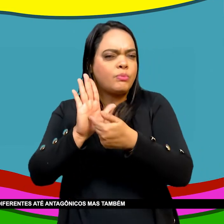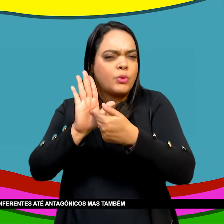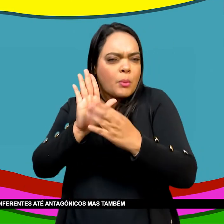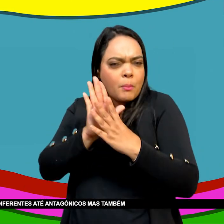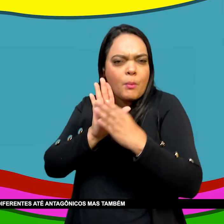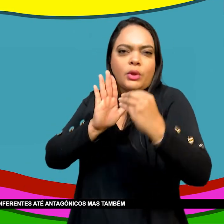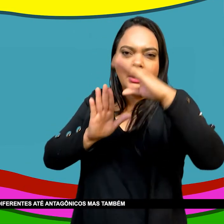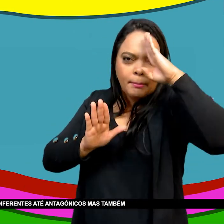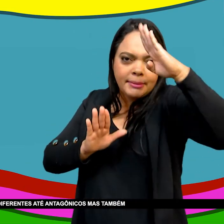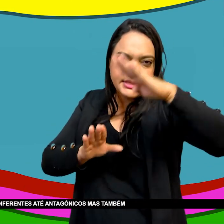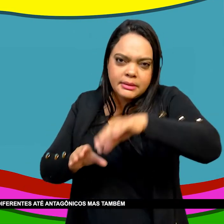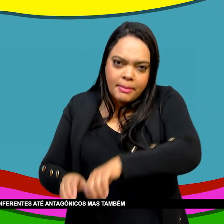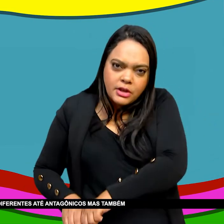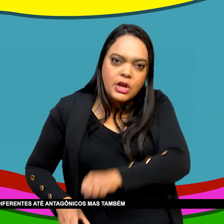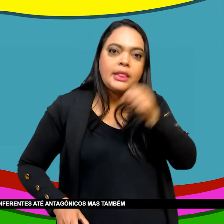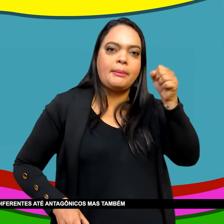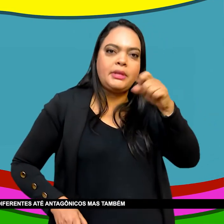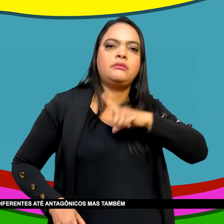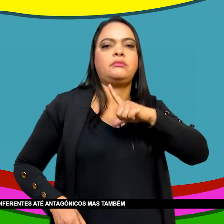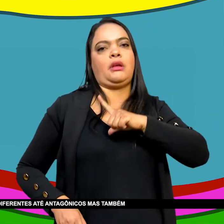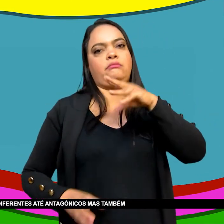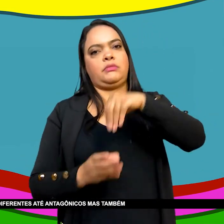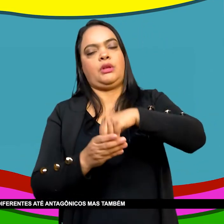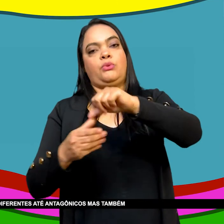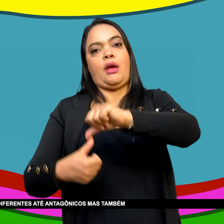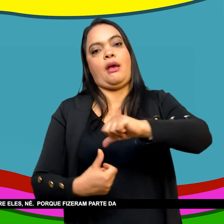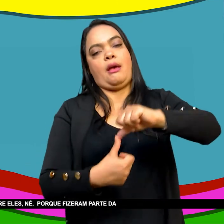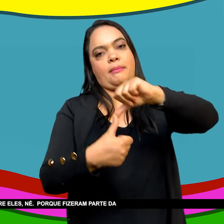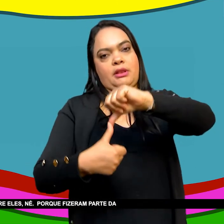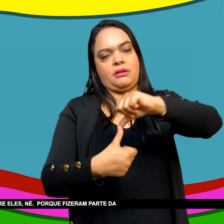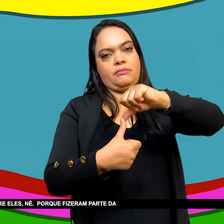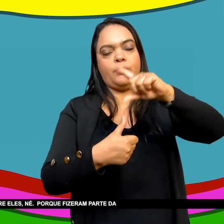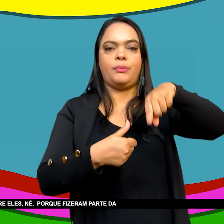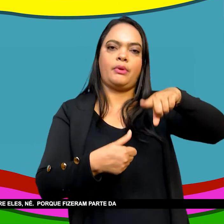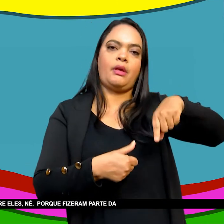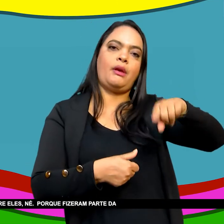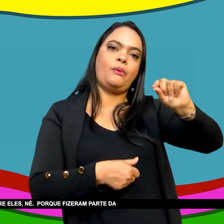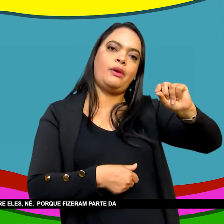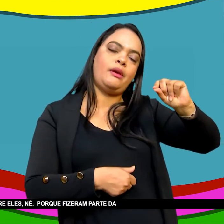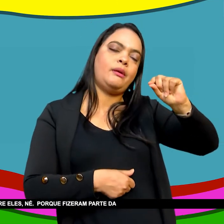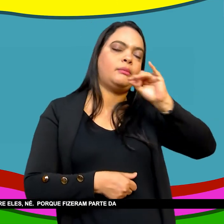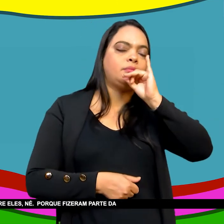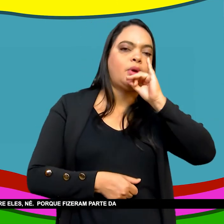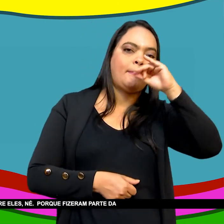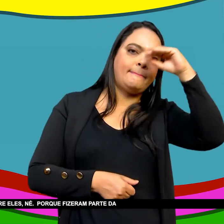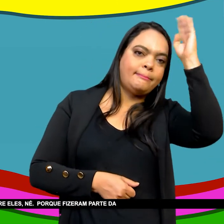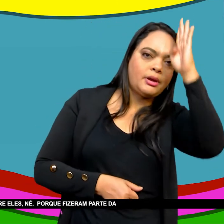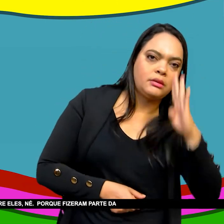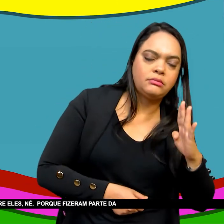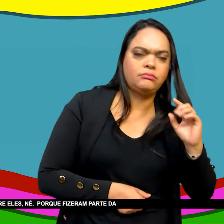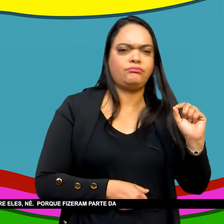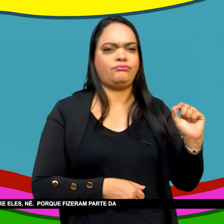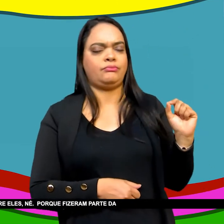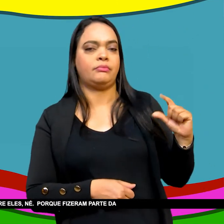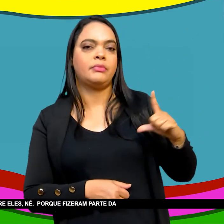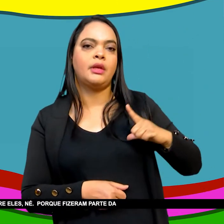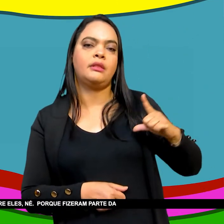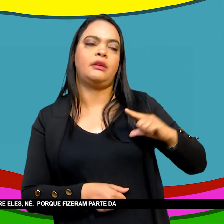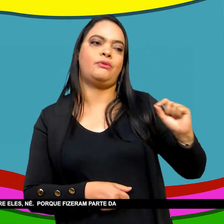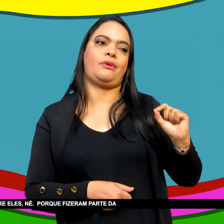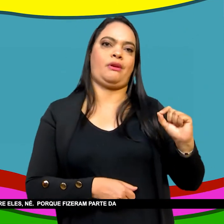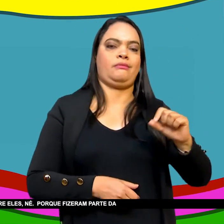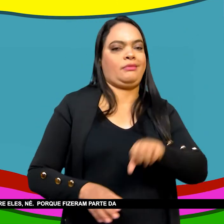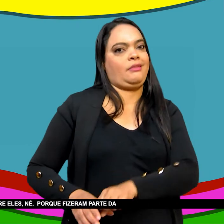alguns pontos eles são diferentes Até antagônicos Mas também existem experiências comuns Existem interseções entre eles